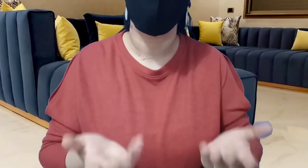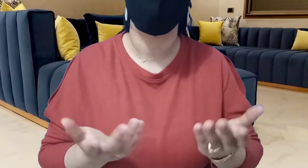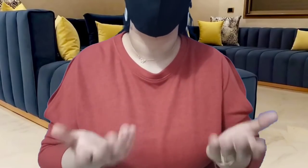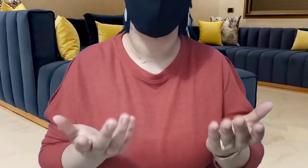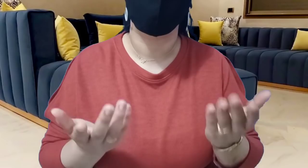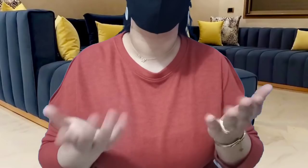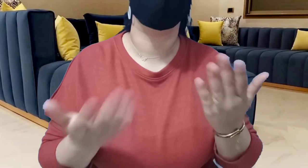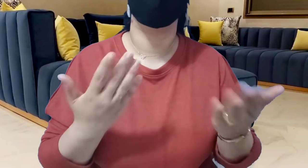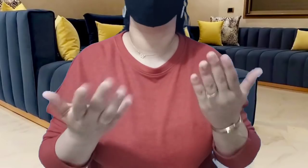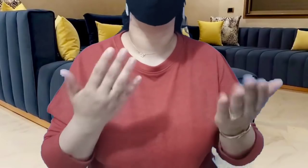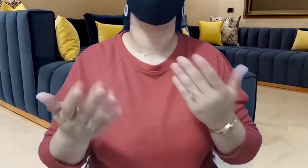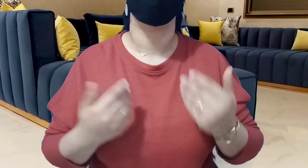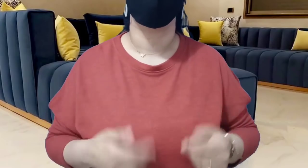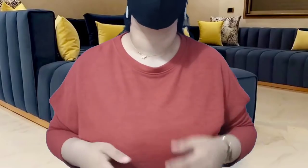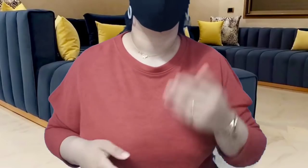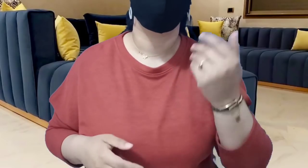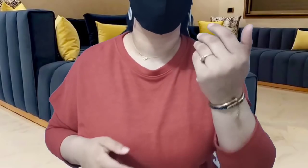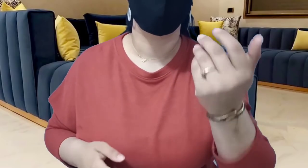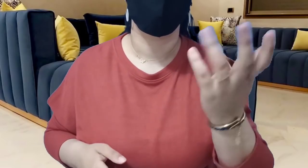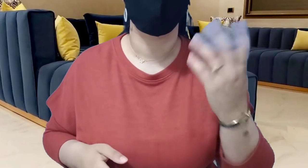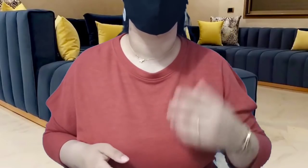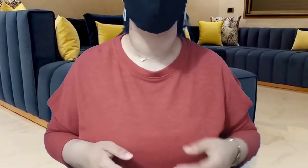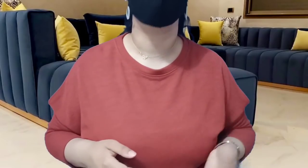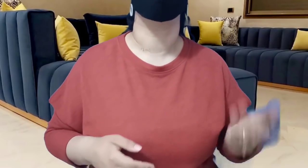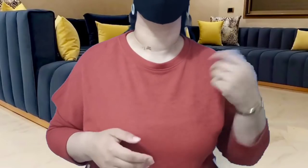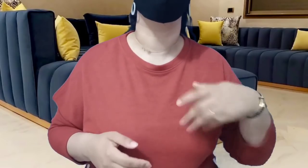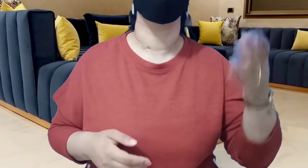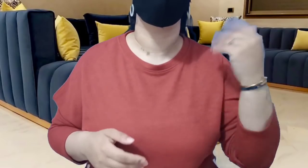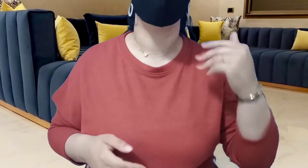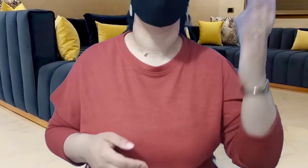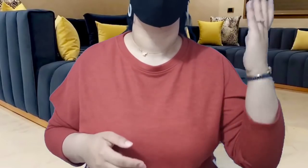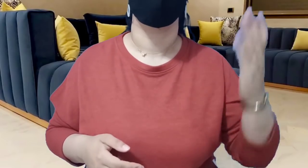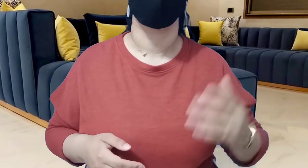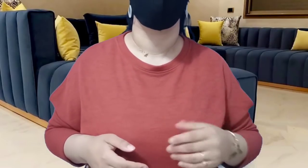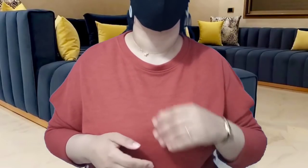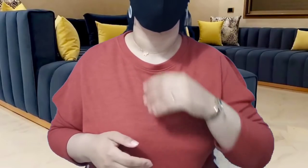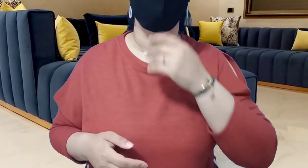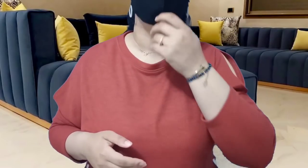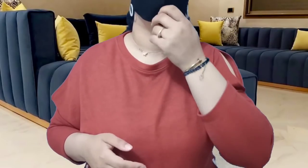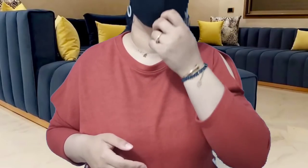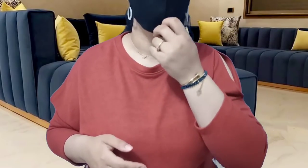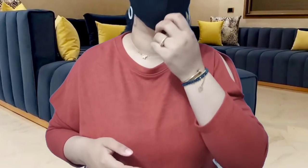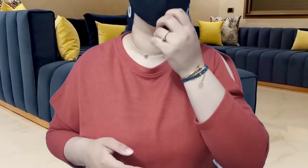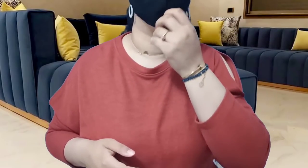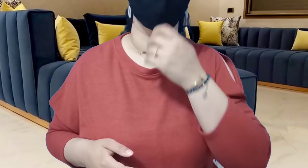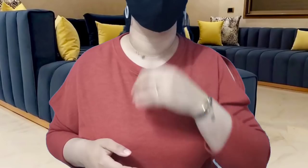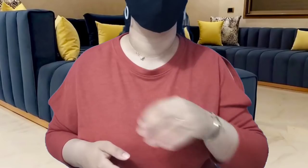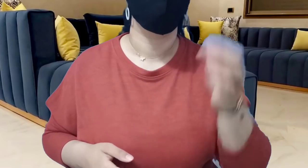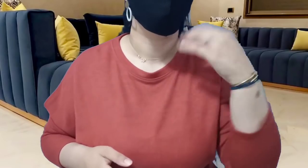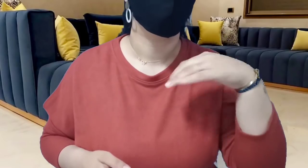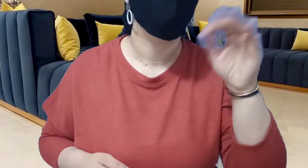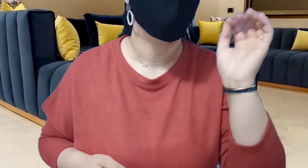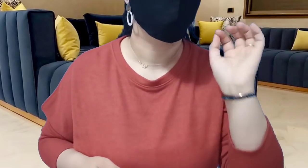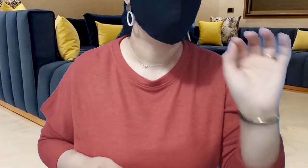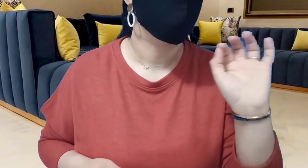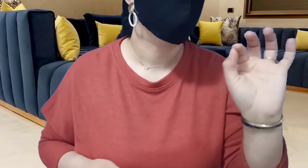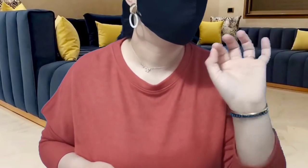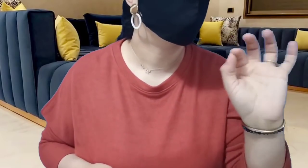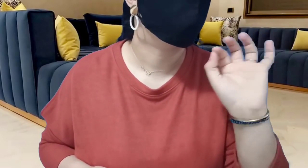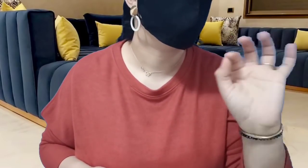ملايري وخلا بكبور منايري منايري أي أولاده يستهلوا يعيشوا عيشة